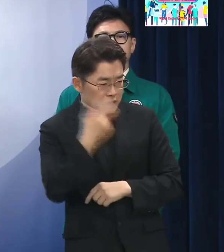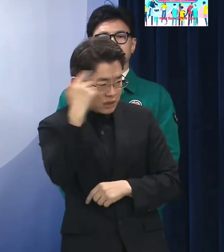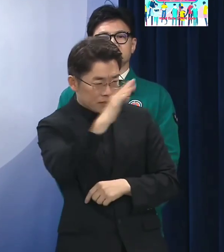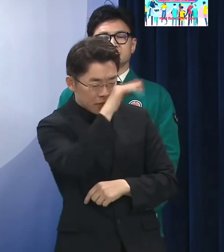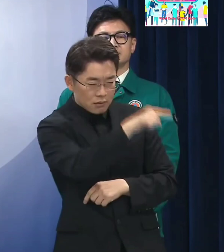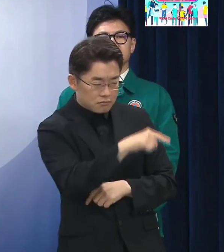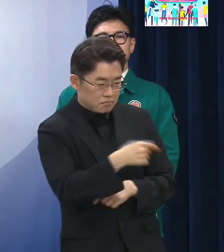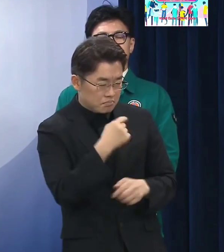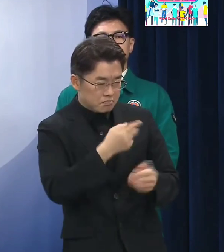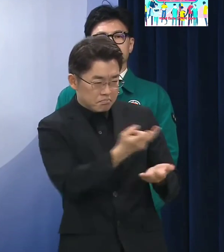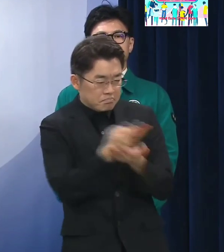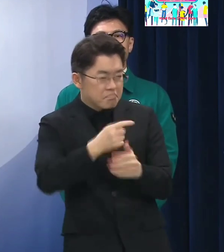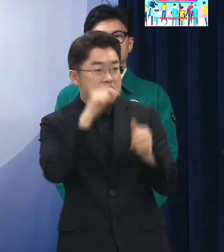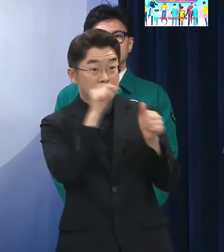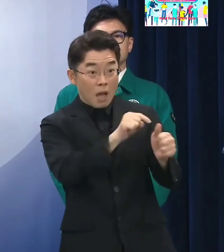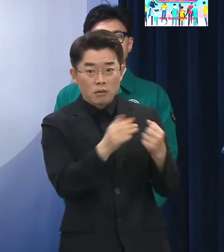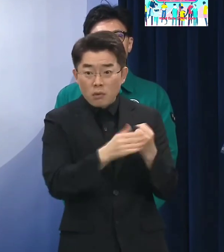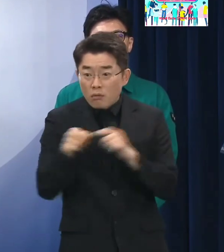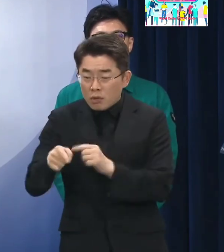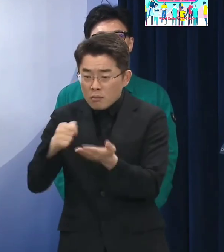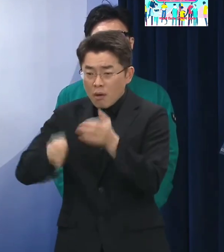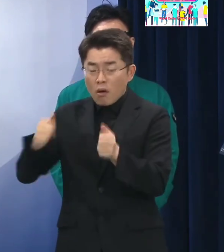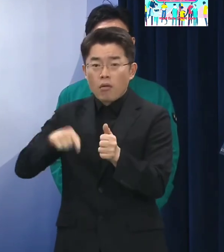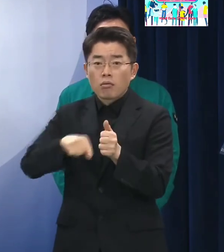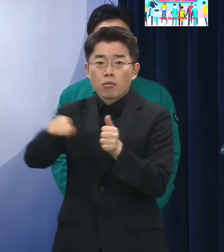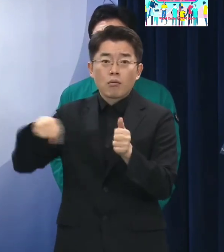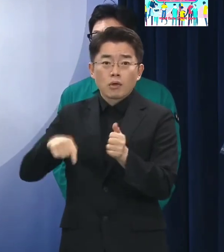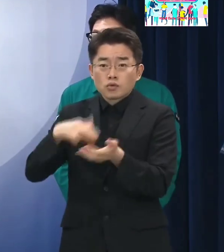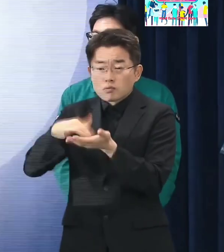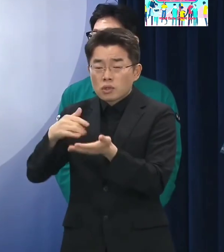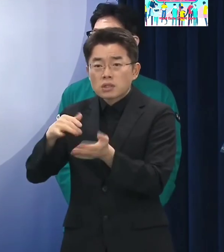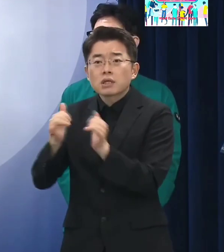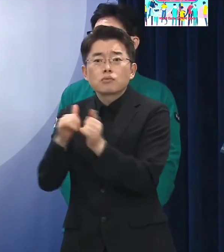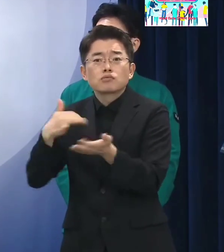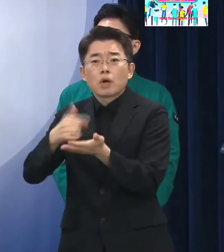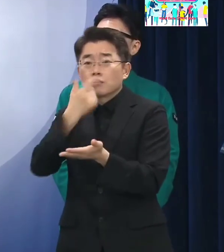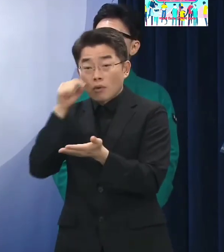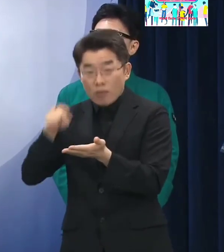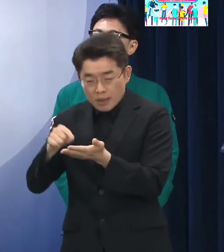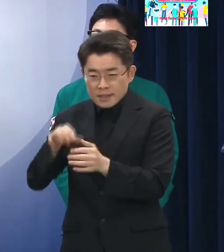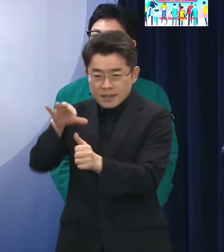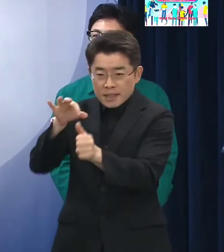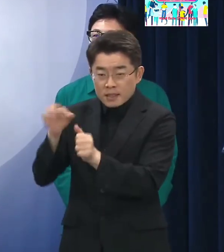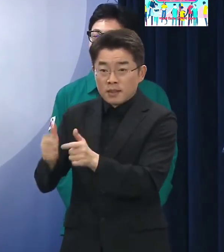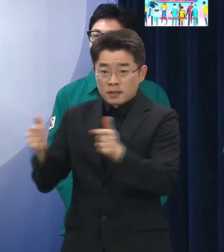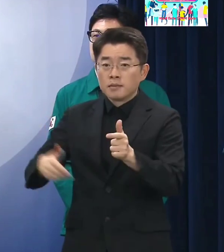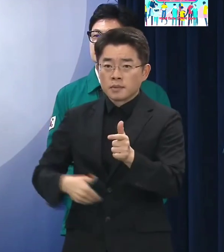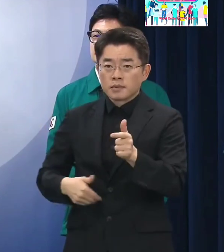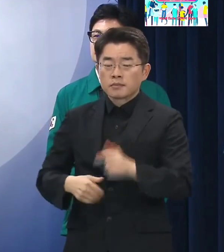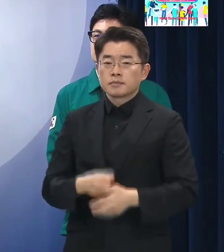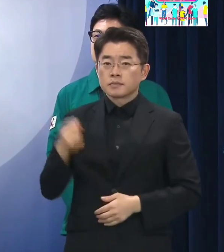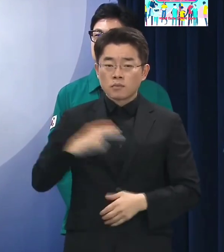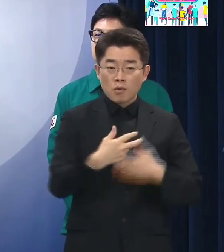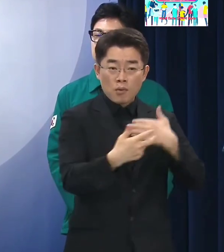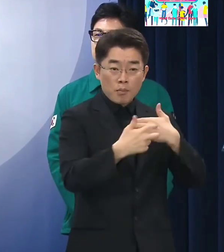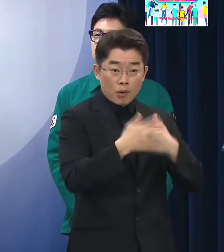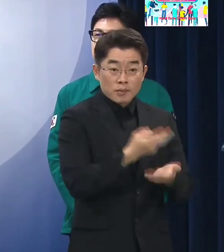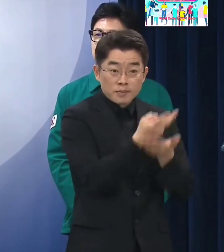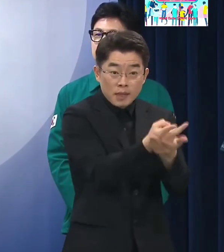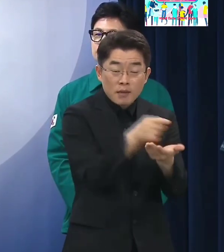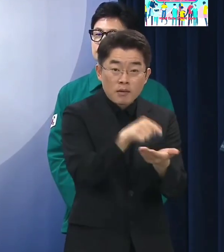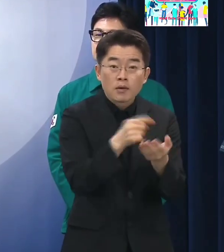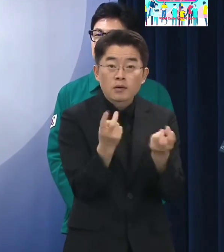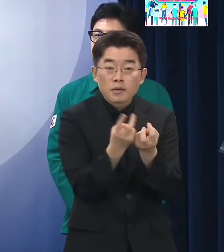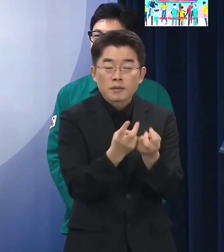법원의 인력 확충 그다음에 인프라 확충이 필요하고요 그다음에 병상과 관련해서는